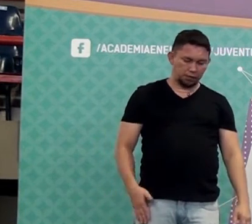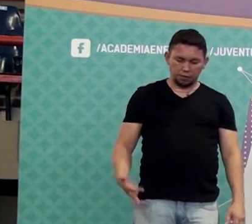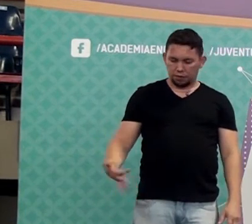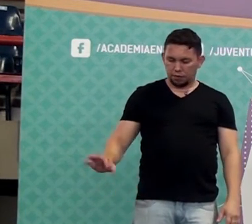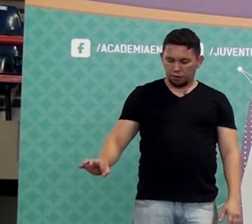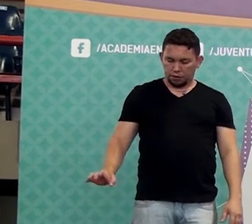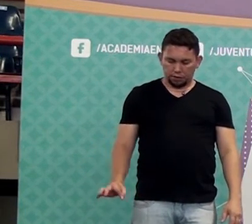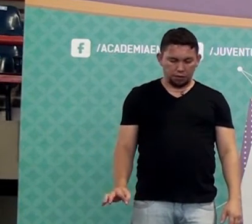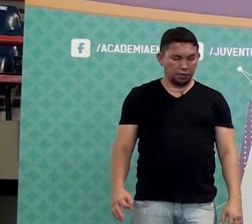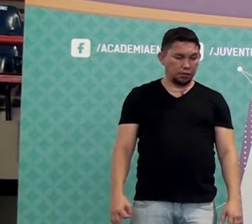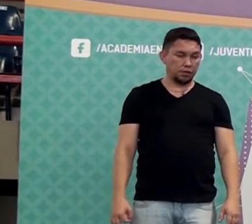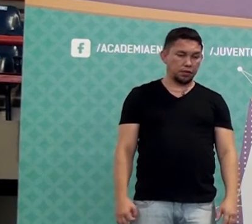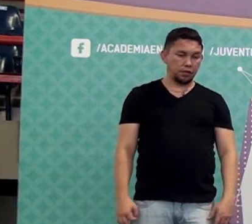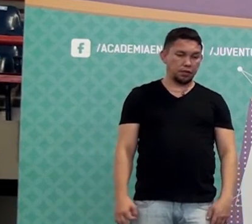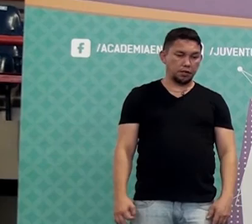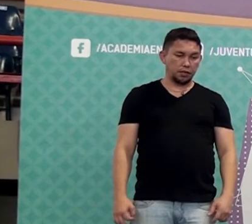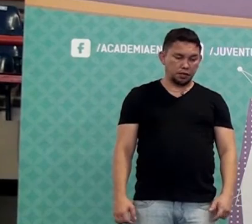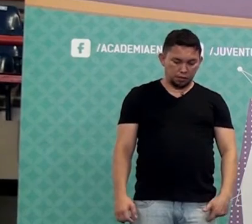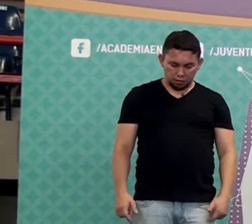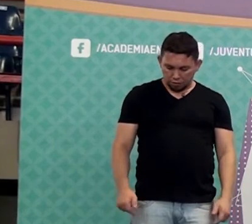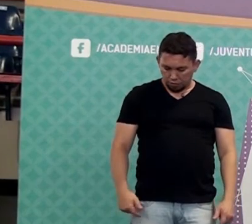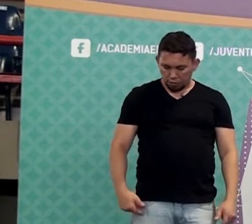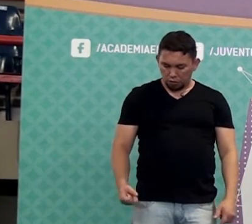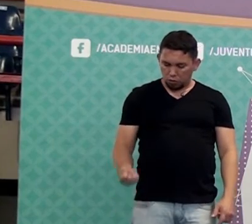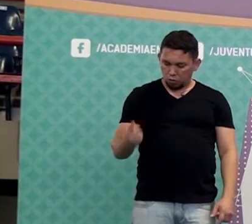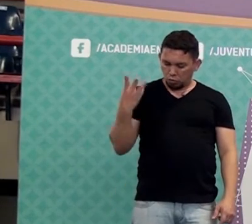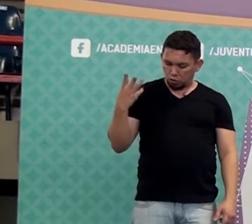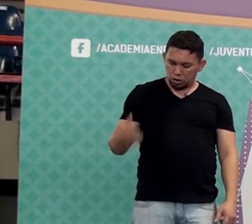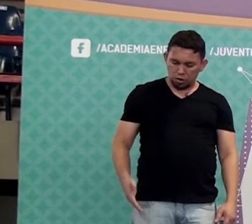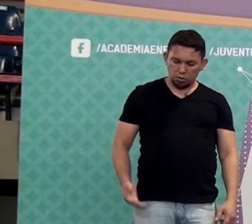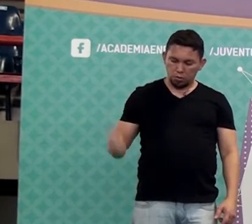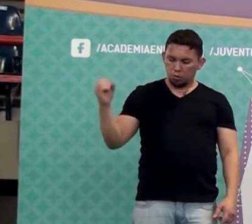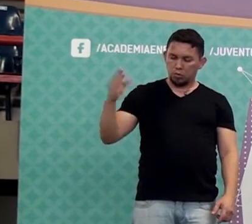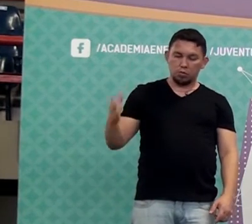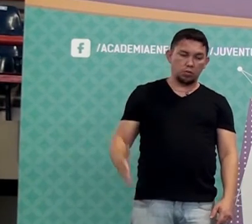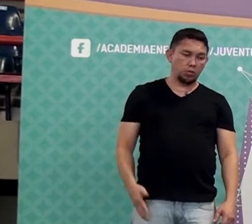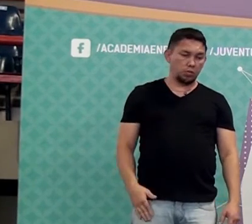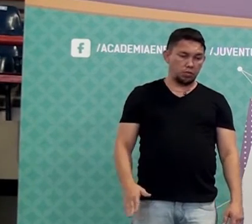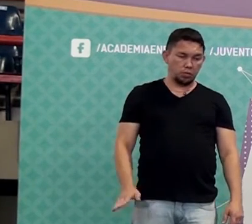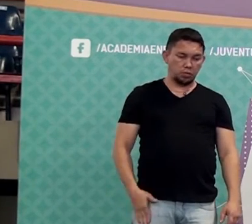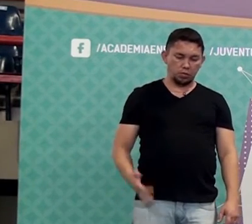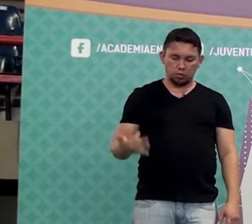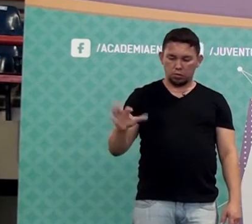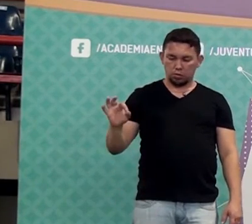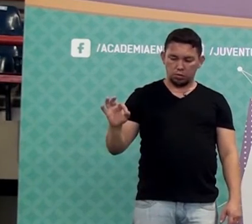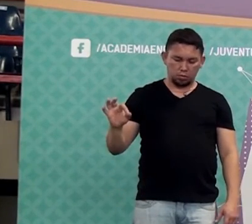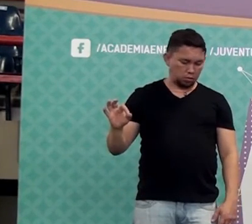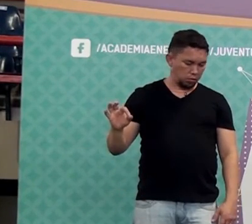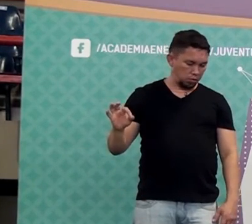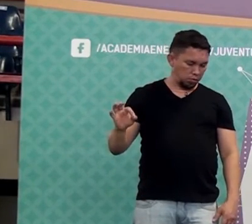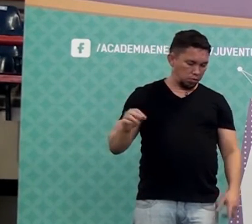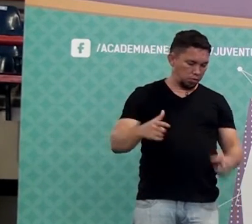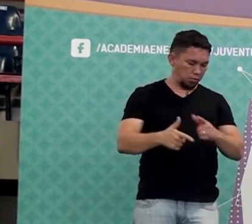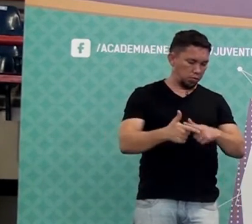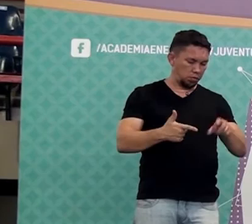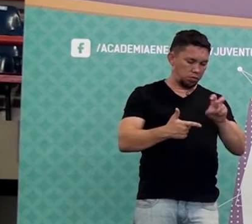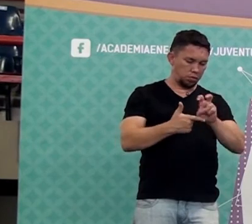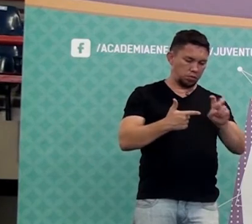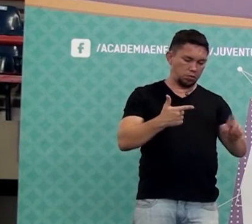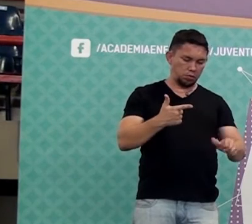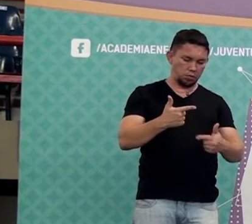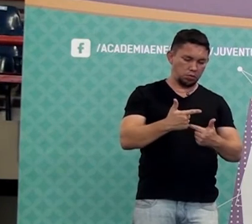dez. Quantos porcento eu tenho a mais? Ora, dez dividido por cinco, quanto é que dá?